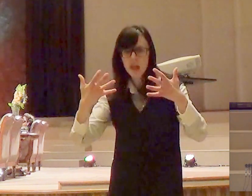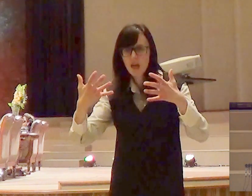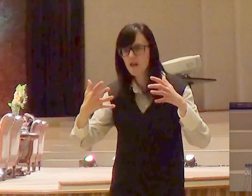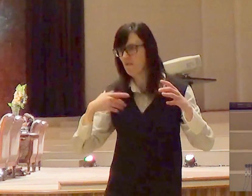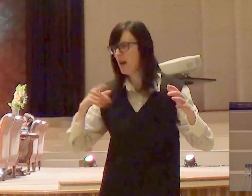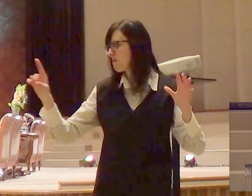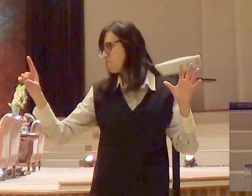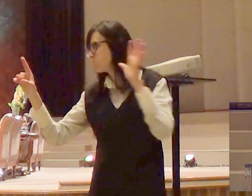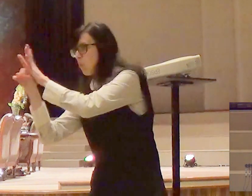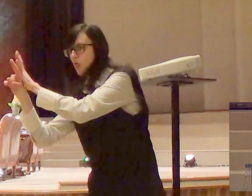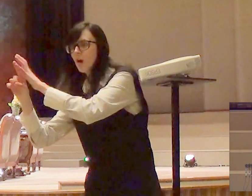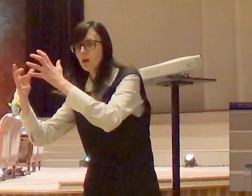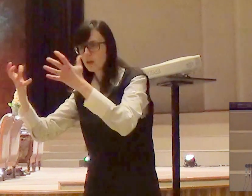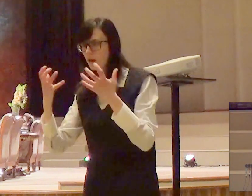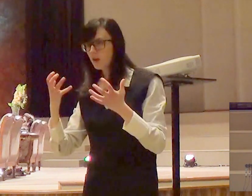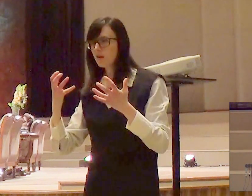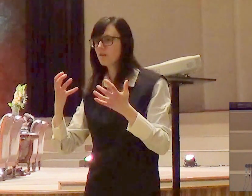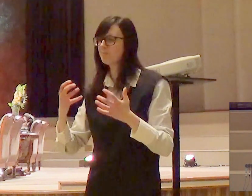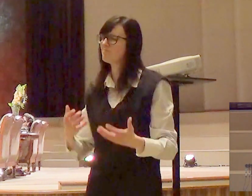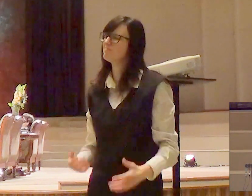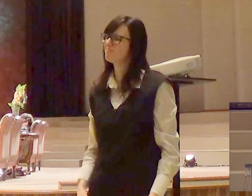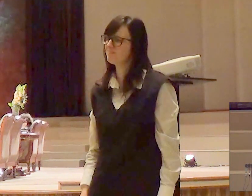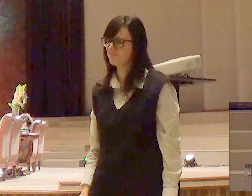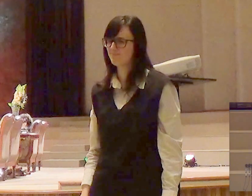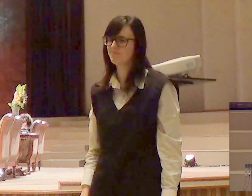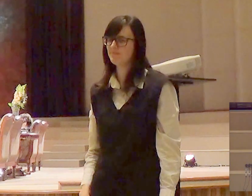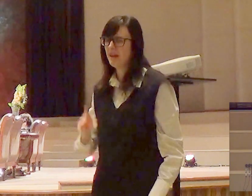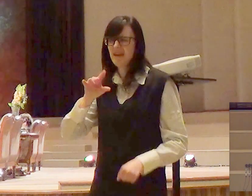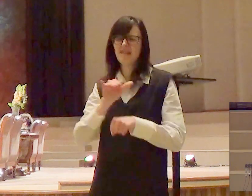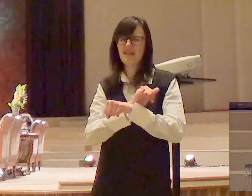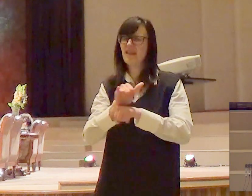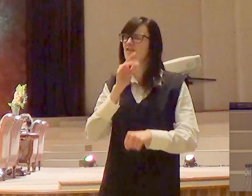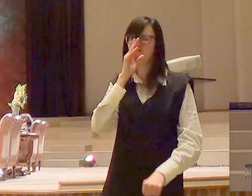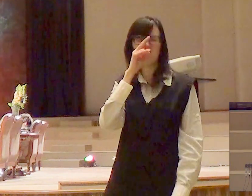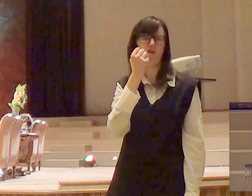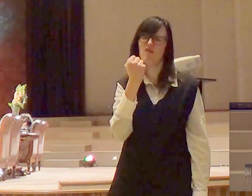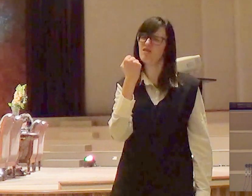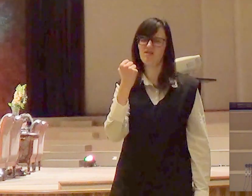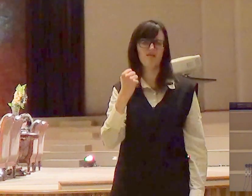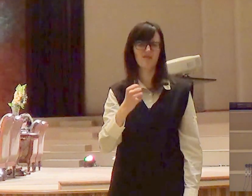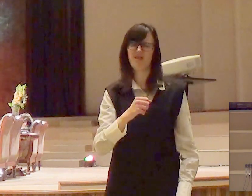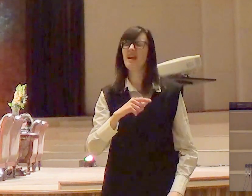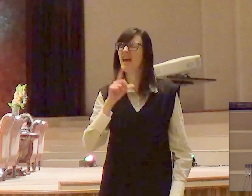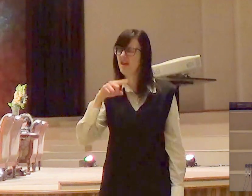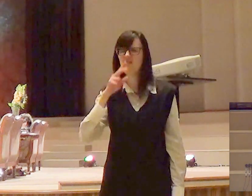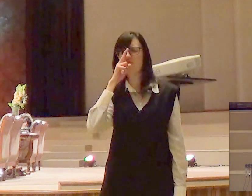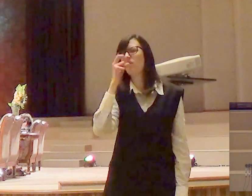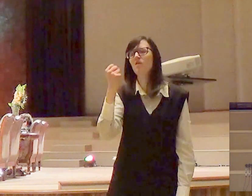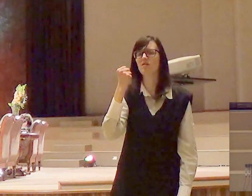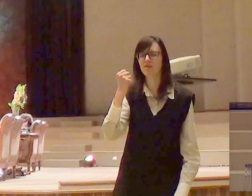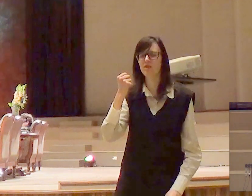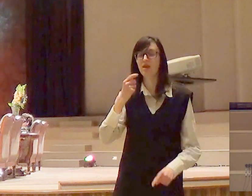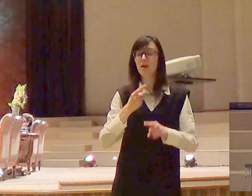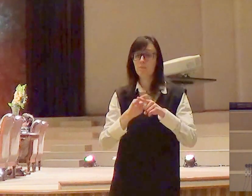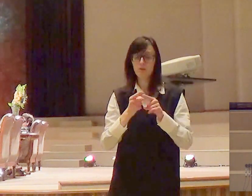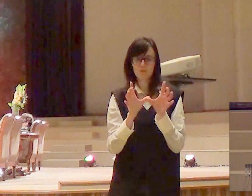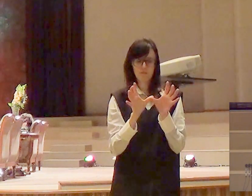muito inteligente. Mas essas pessoas se esquecem que a assembleia sempre será